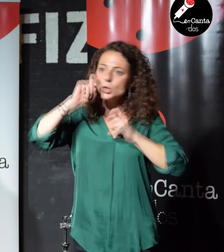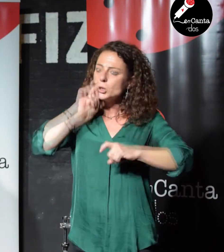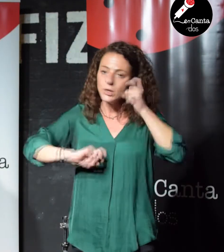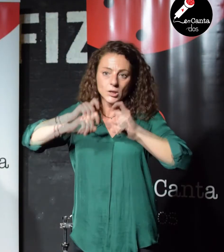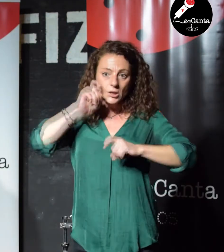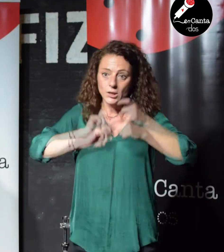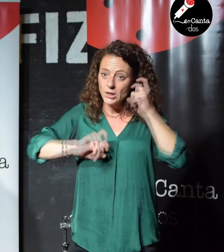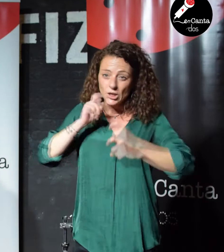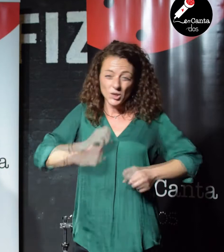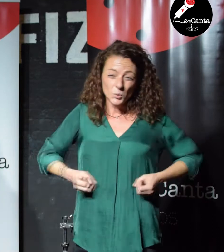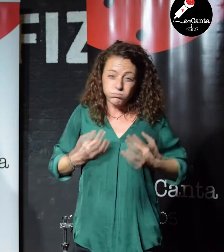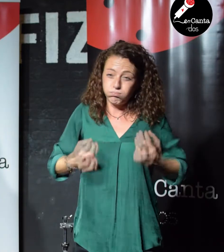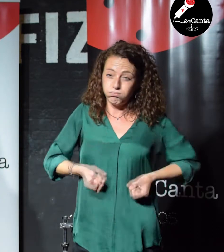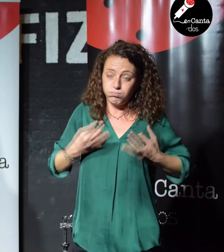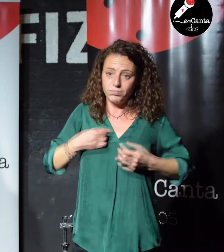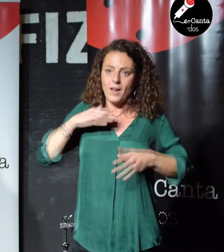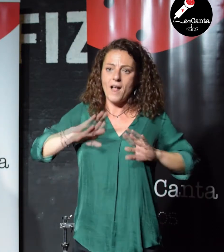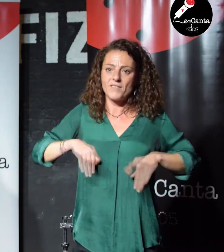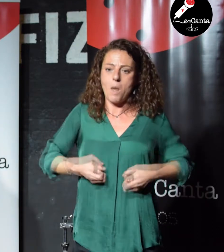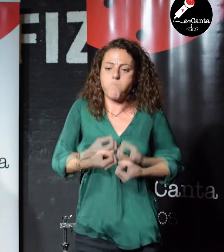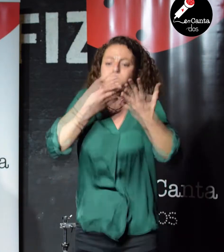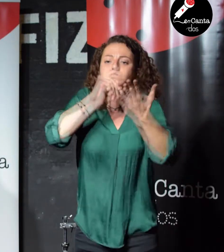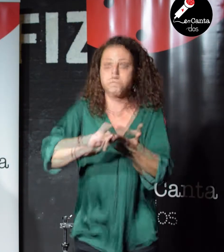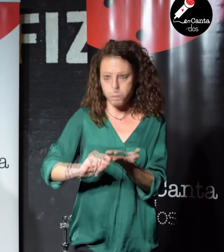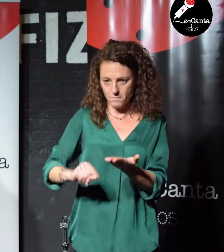y de escribir lo que viene a continuación. Tiempo.